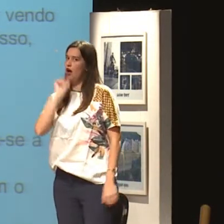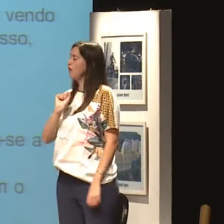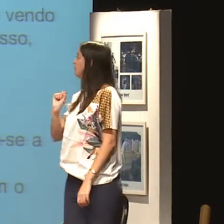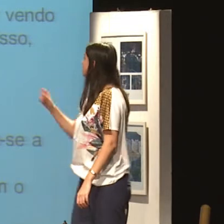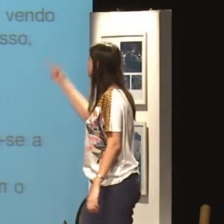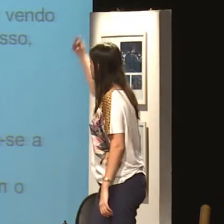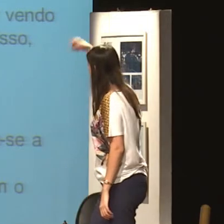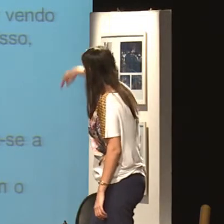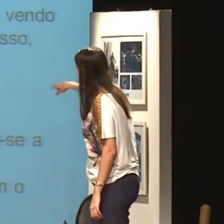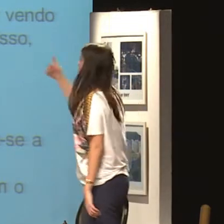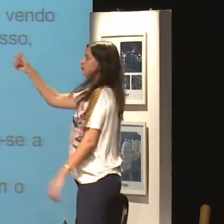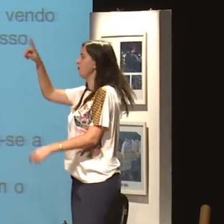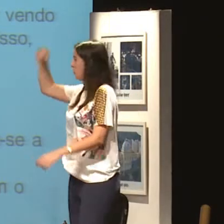A gente precisa ter cuidado com essa palavra.